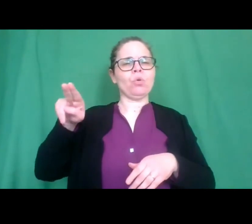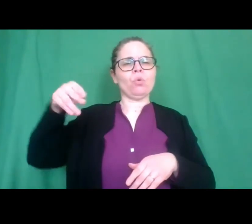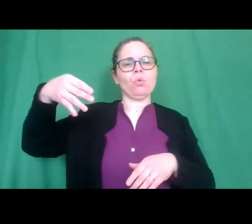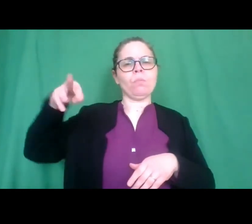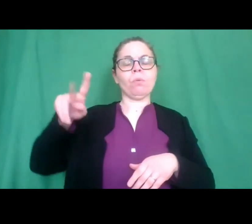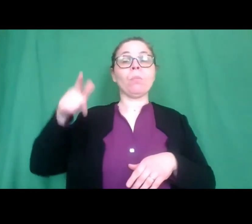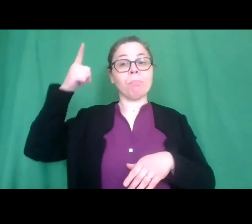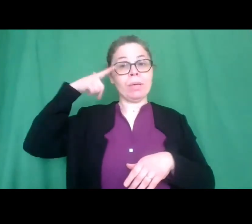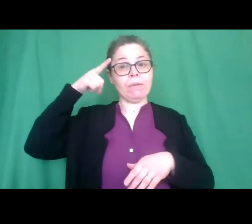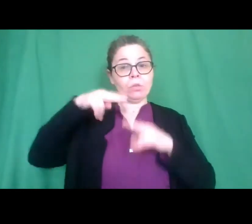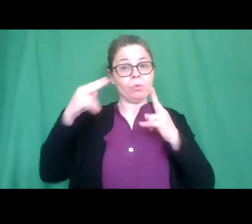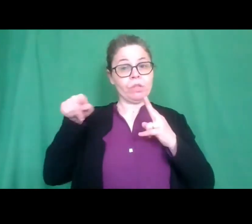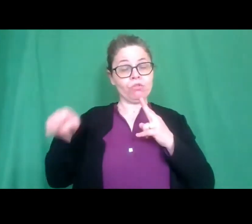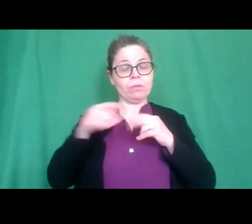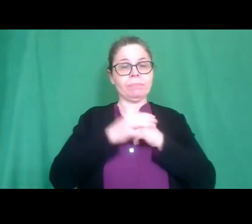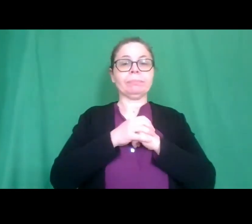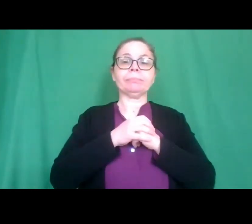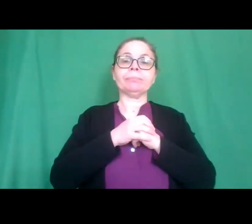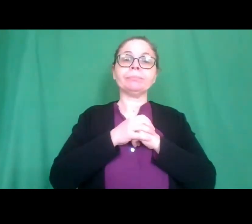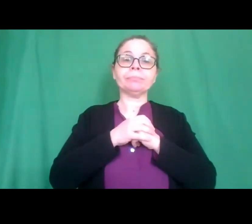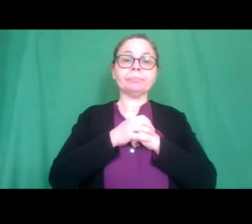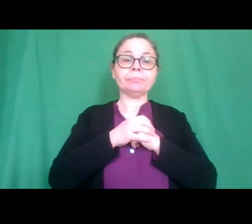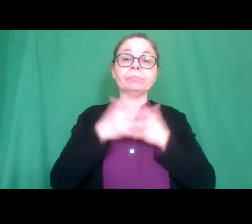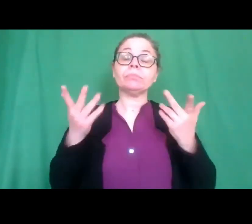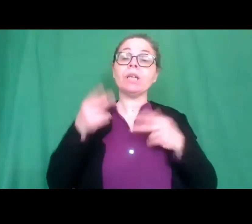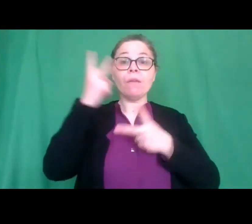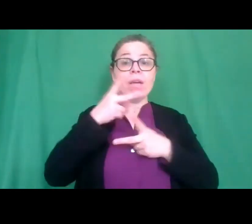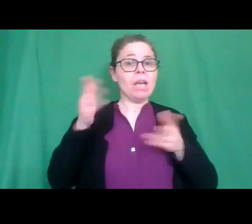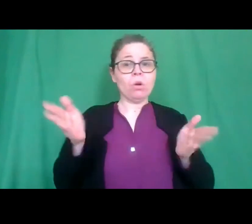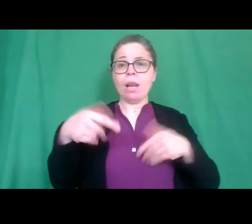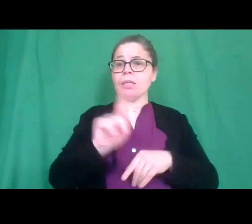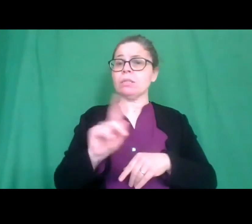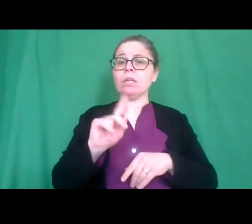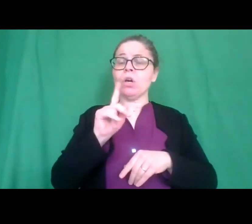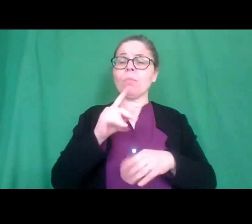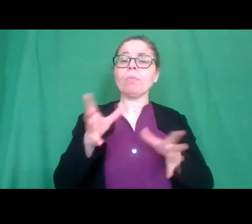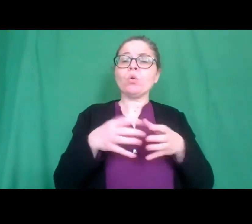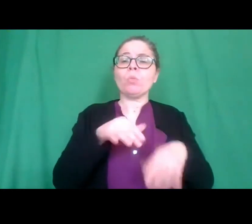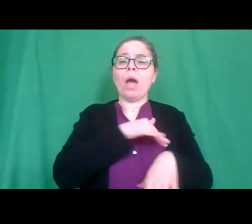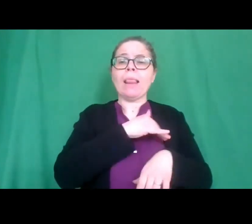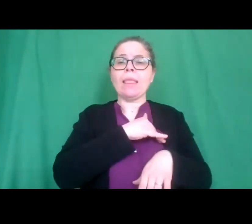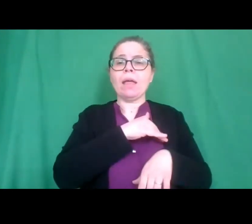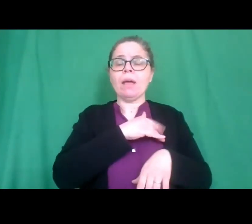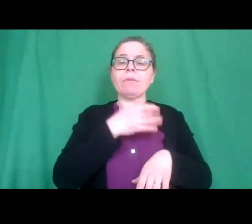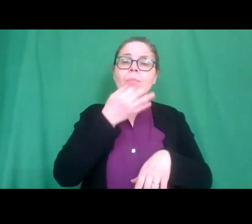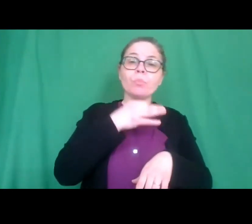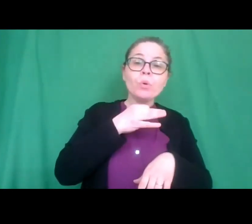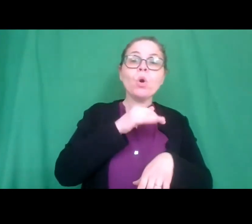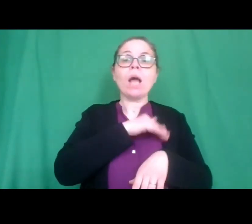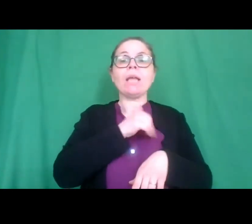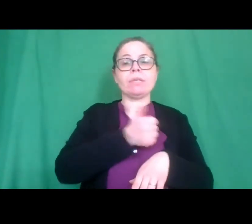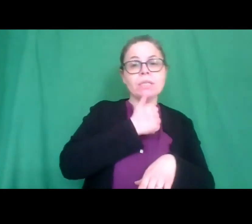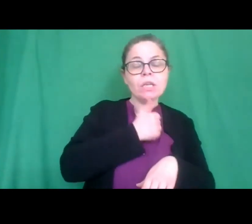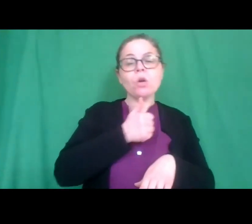Benevento e questo non è una classe ha partecipato un gruppo di allievi potevano partecipare allievi